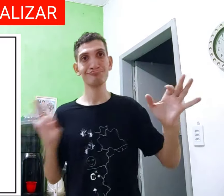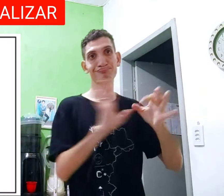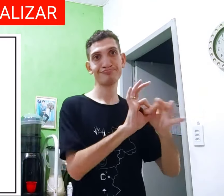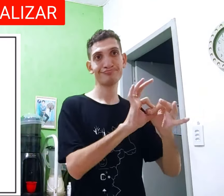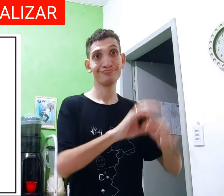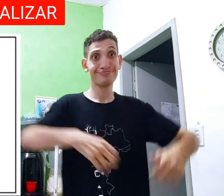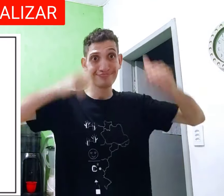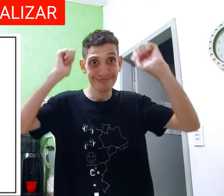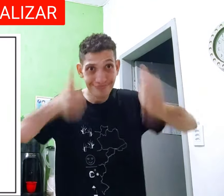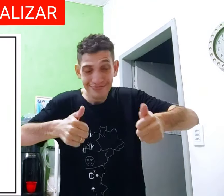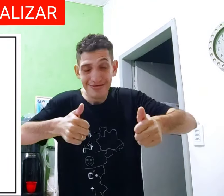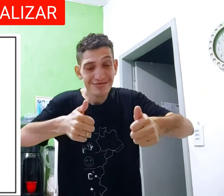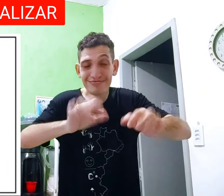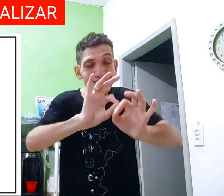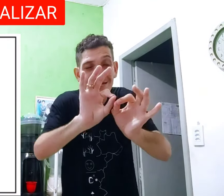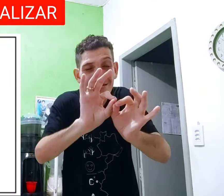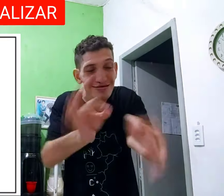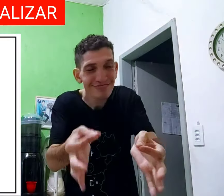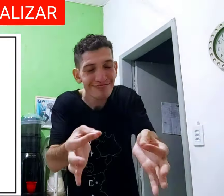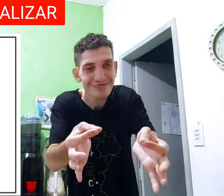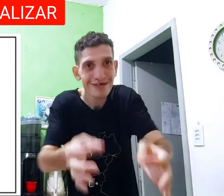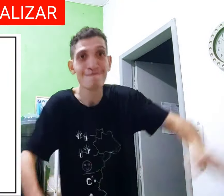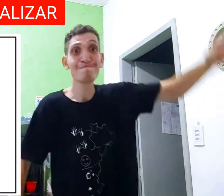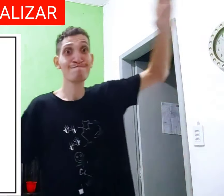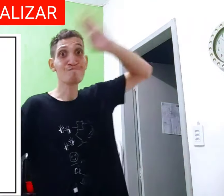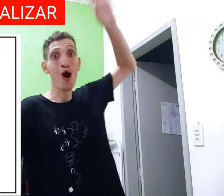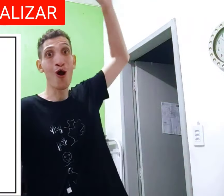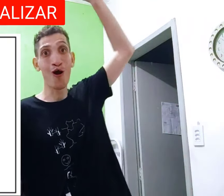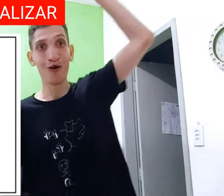fazer esse sinal, reconectar, então, é simples, vamos!